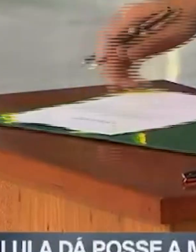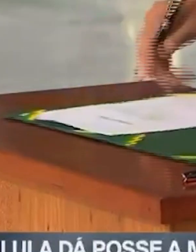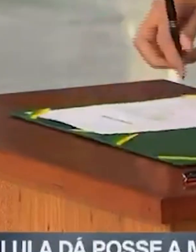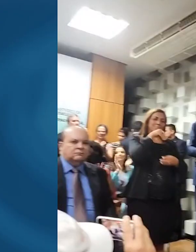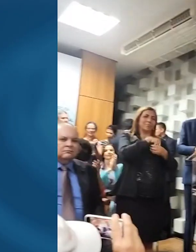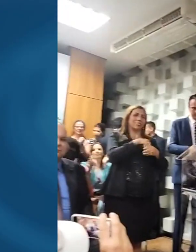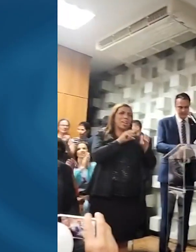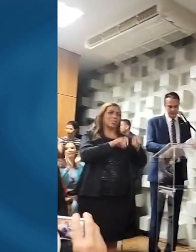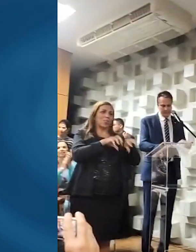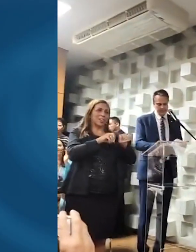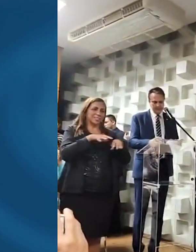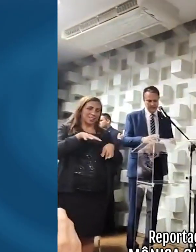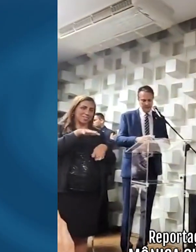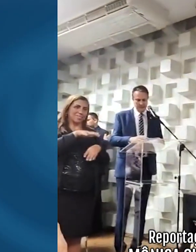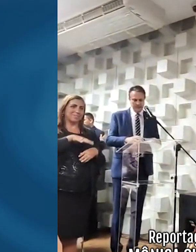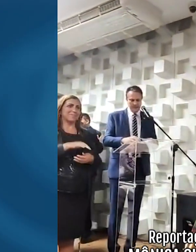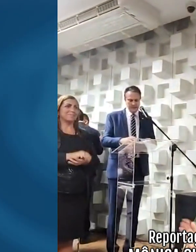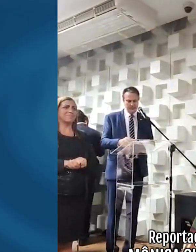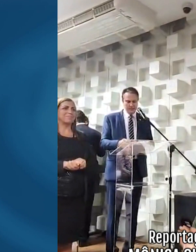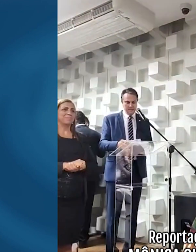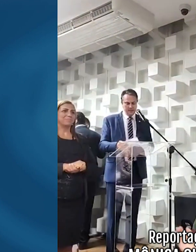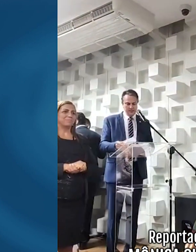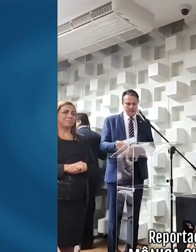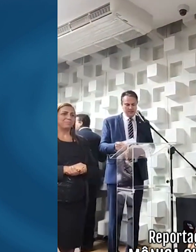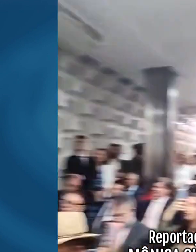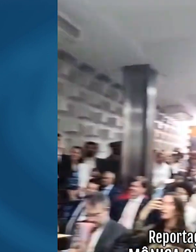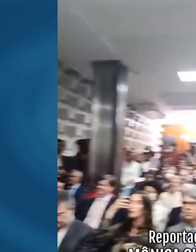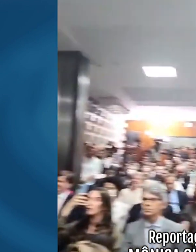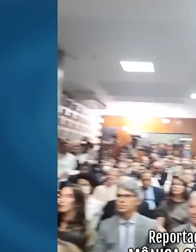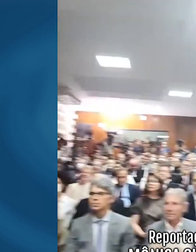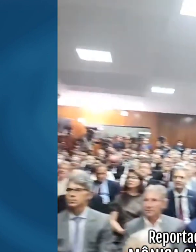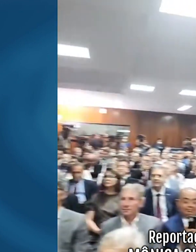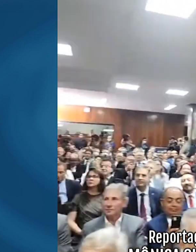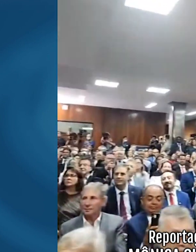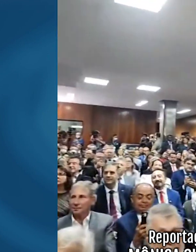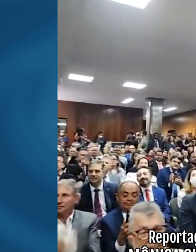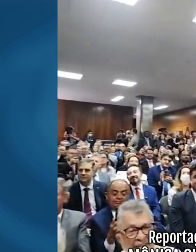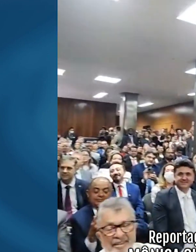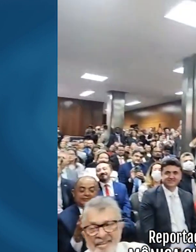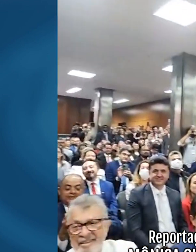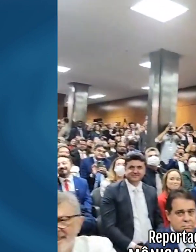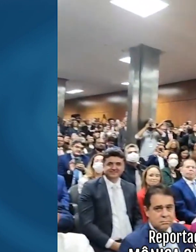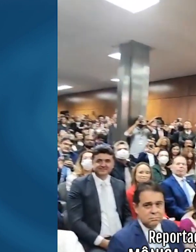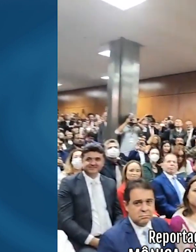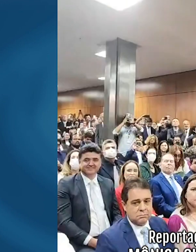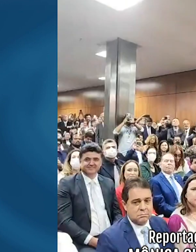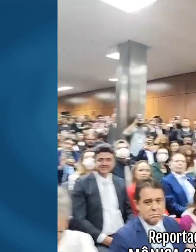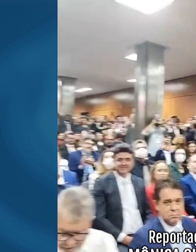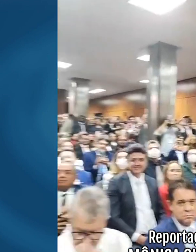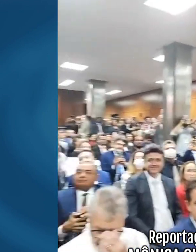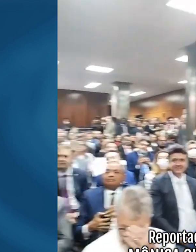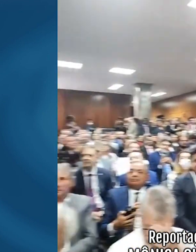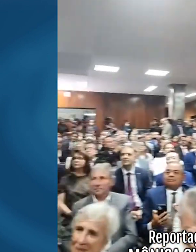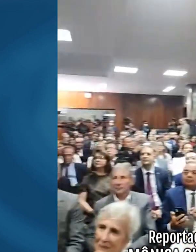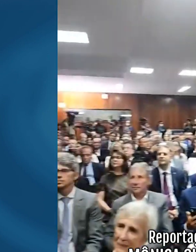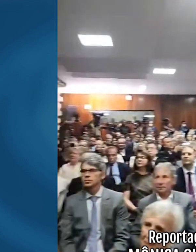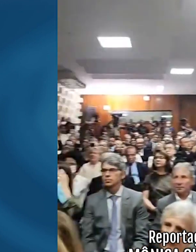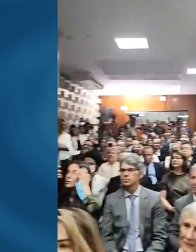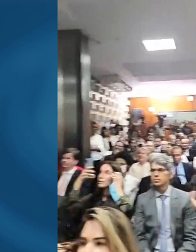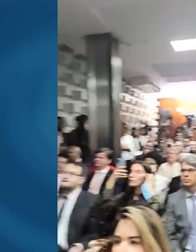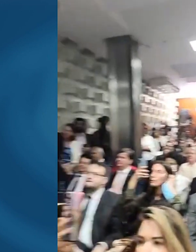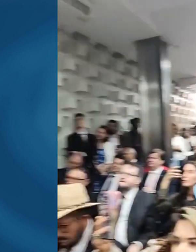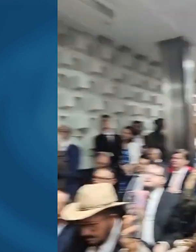Camilo Santana, assumiu o cargo hoje, numa solenidade muito prestigiada, com a presença de diversos ministros,